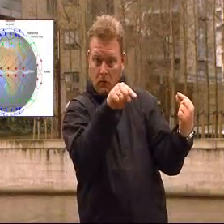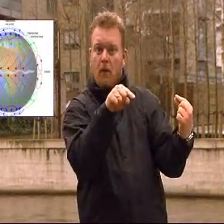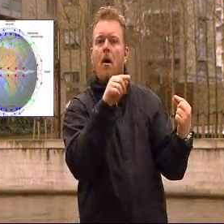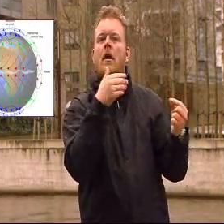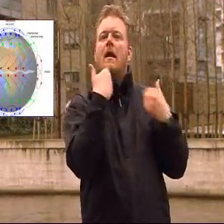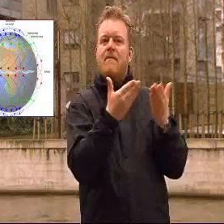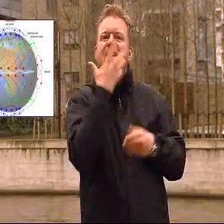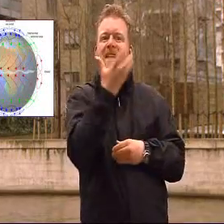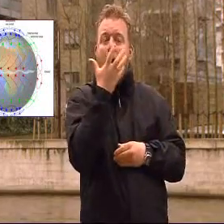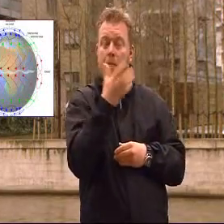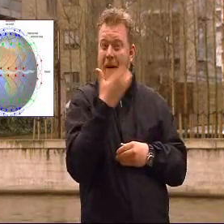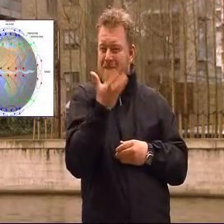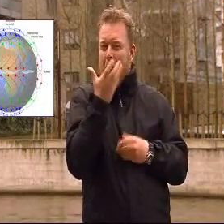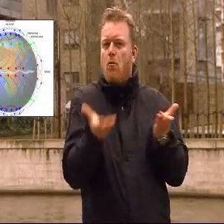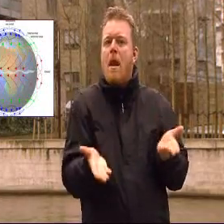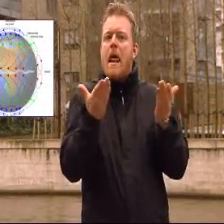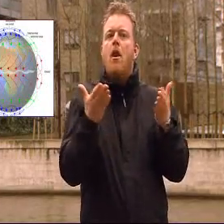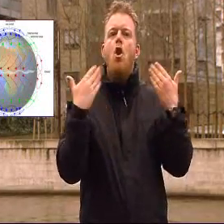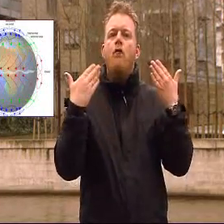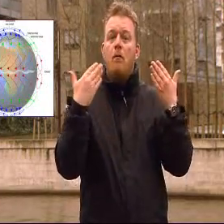Når luften så bliver varmet op, så bliver den lettere og stiger til værs.